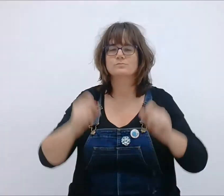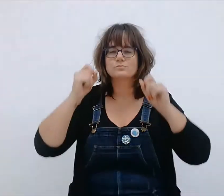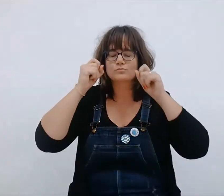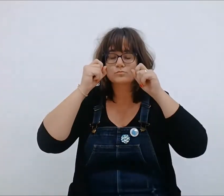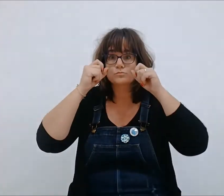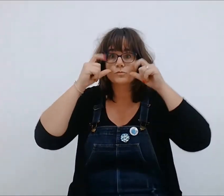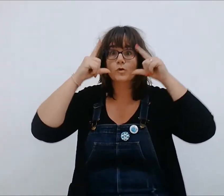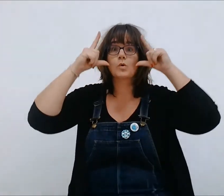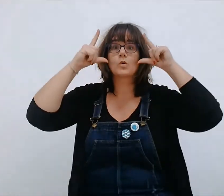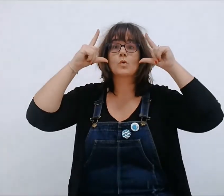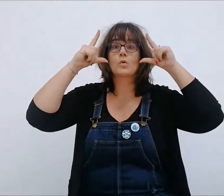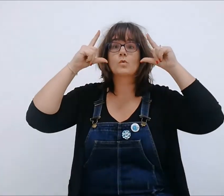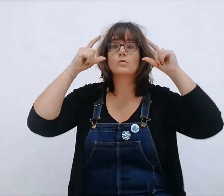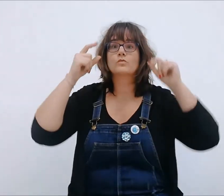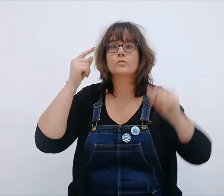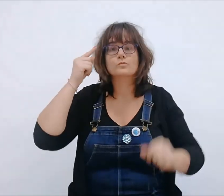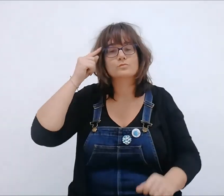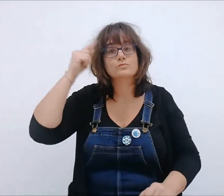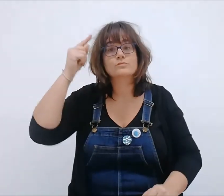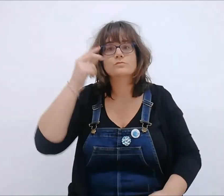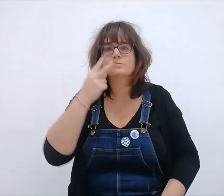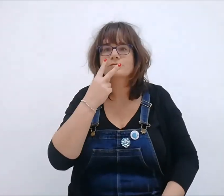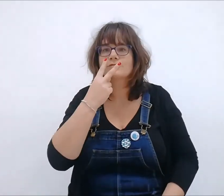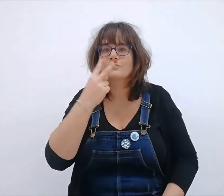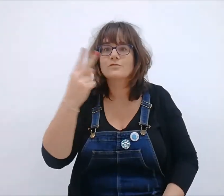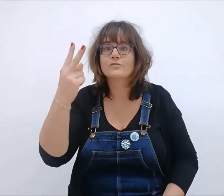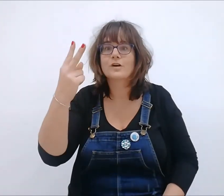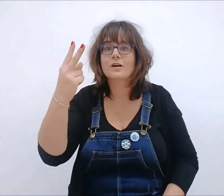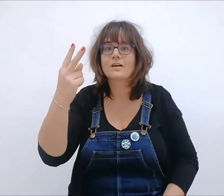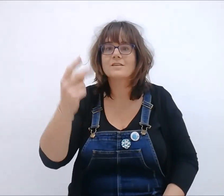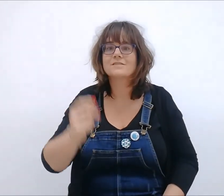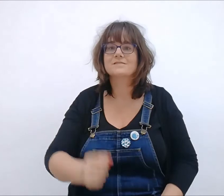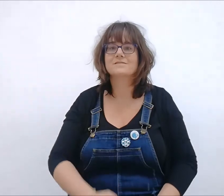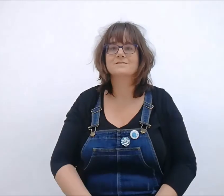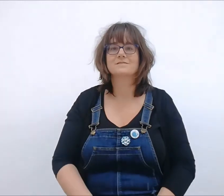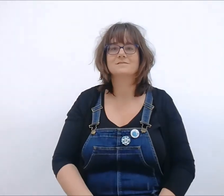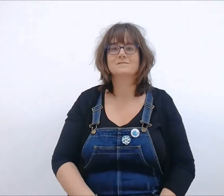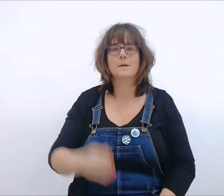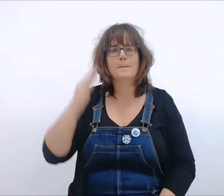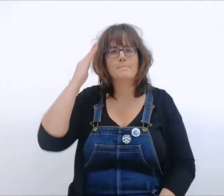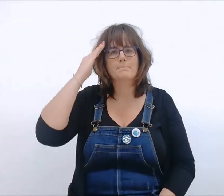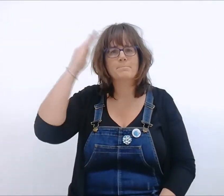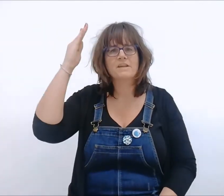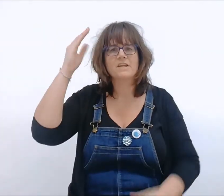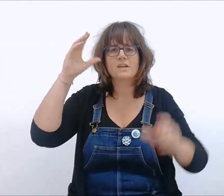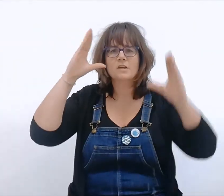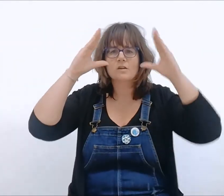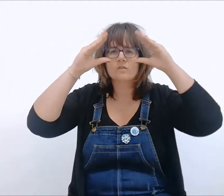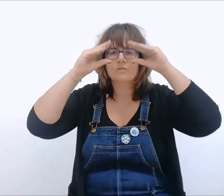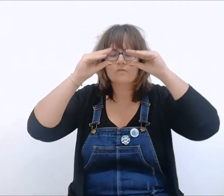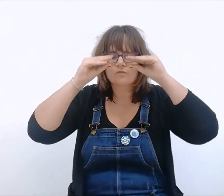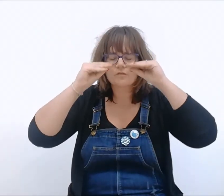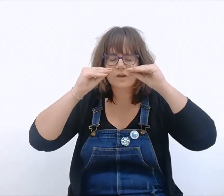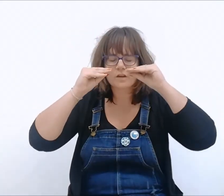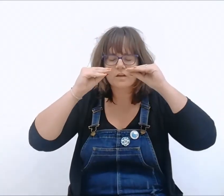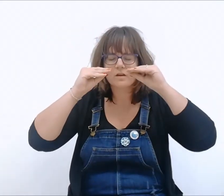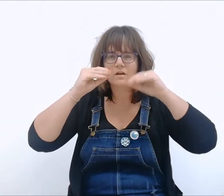J'ouvre mes yeux pour voir quand je les ferme,